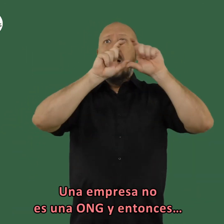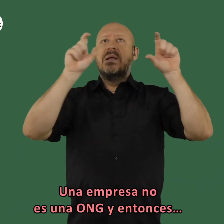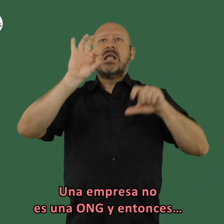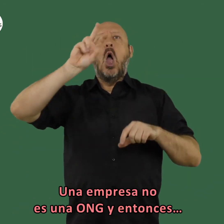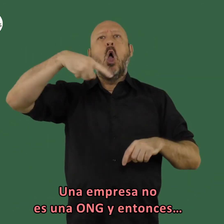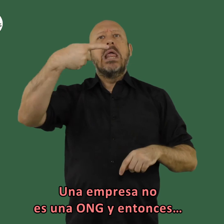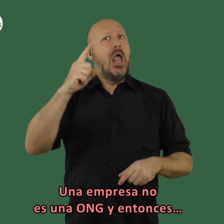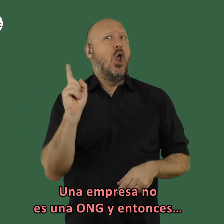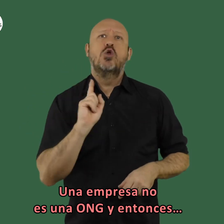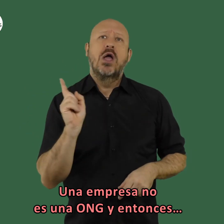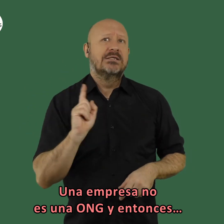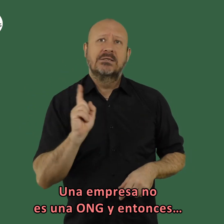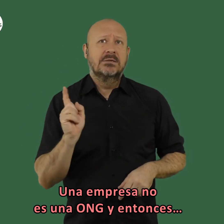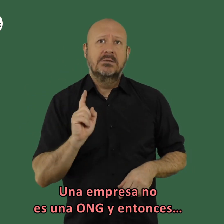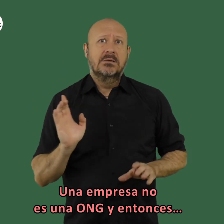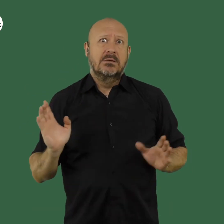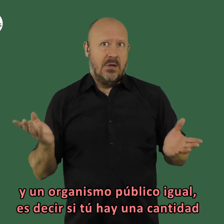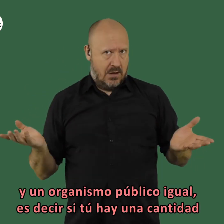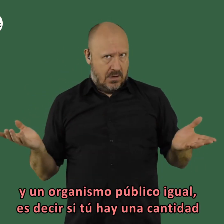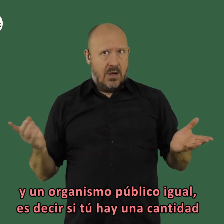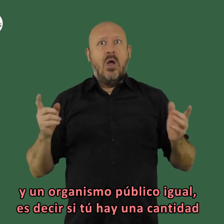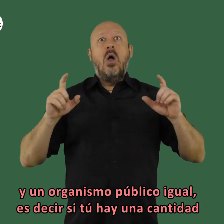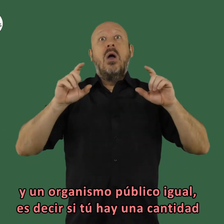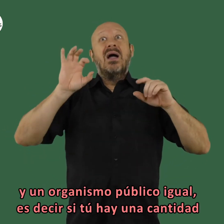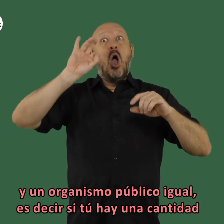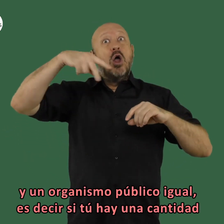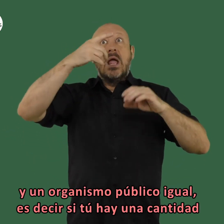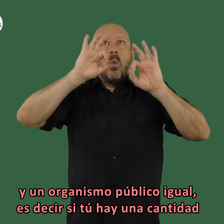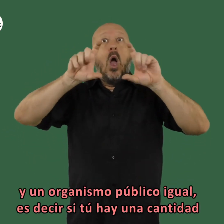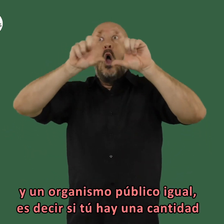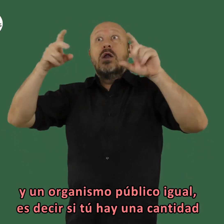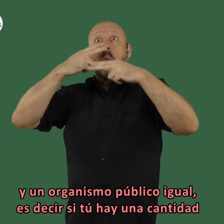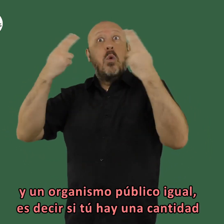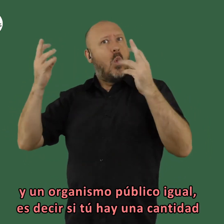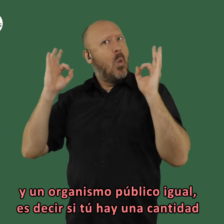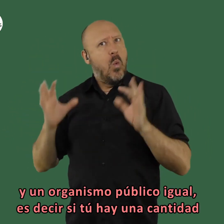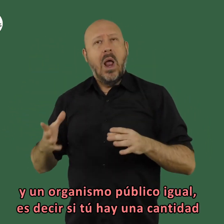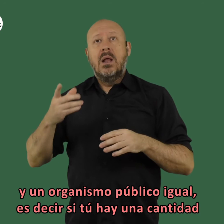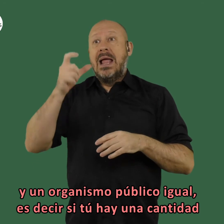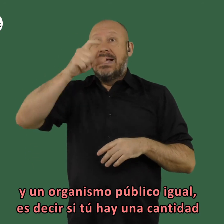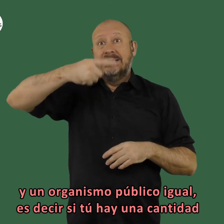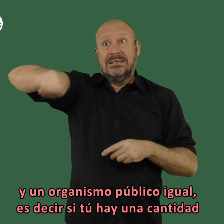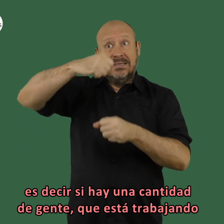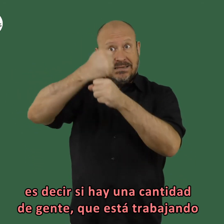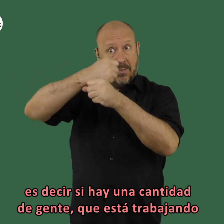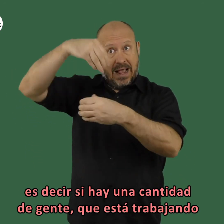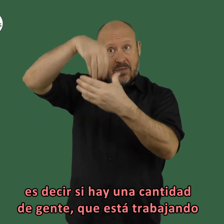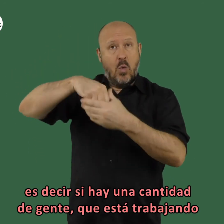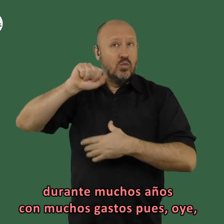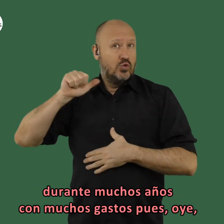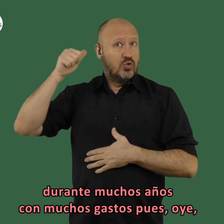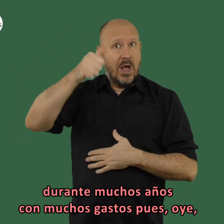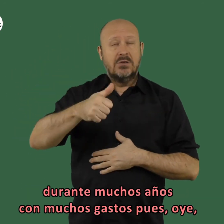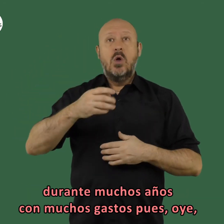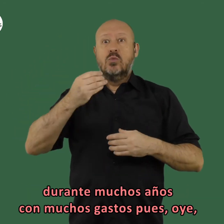que ser libre una empresa no es una ONG y entonces y un organismo público igual es decir si tú hay una cantidad de gente que está